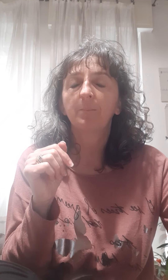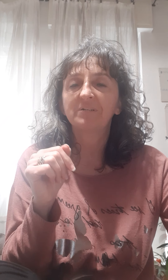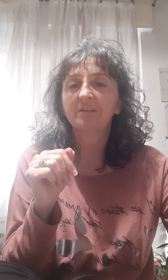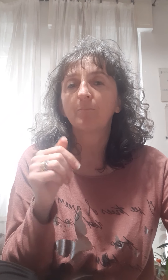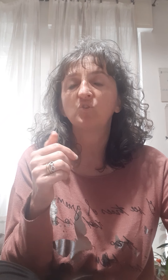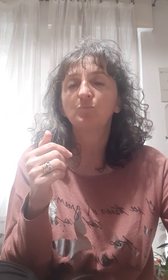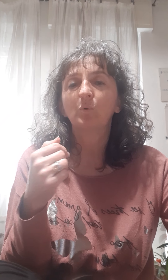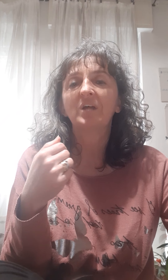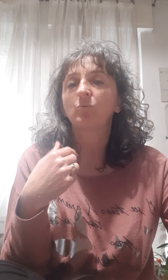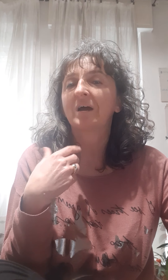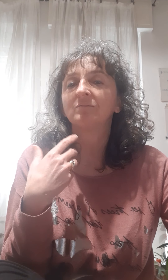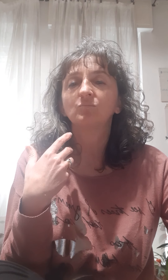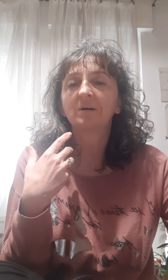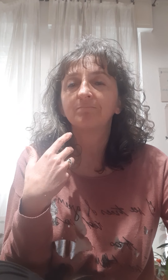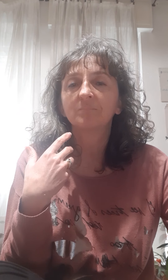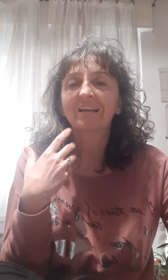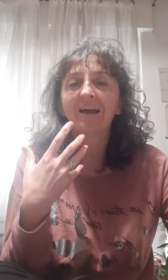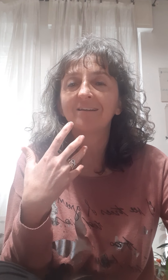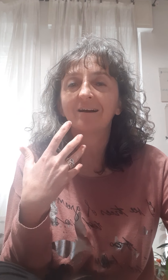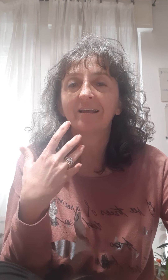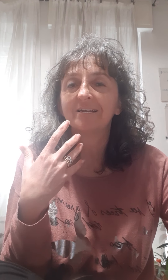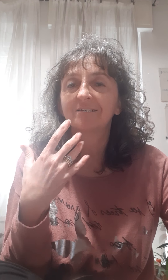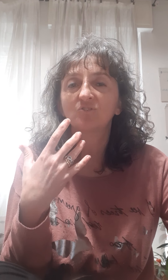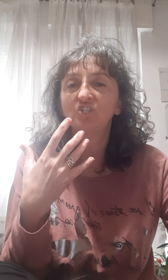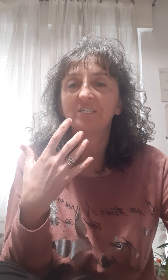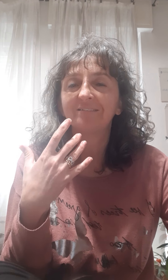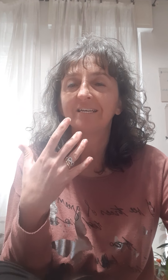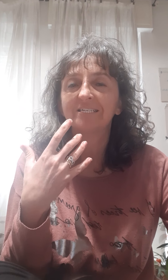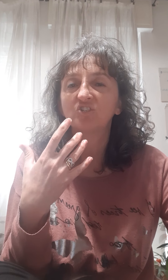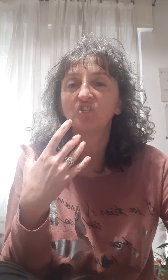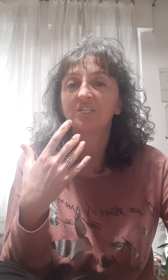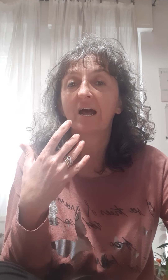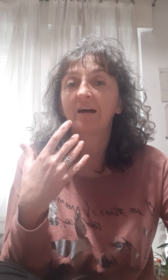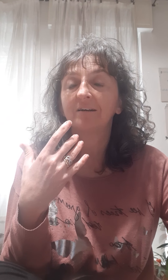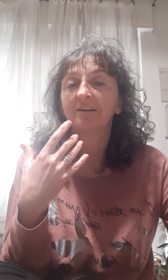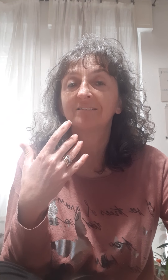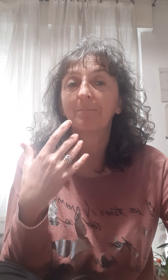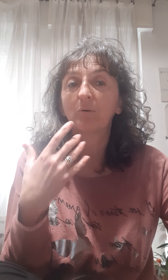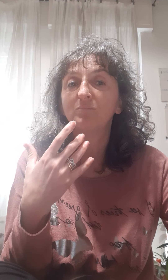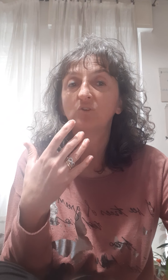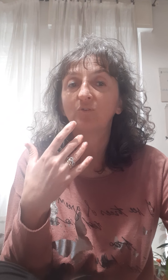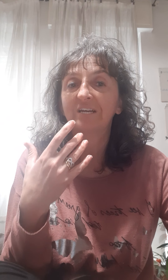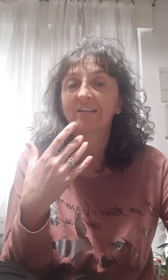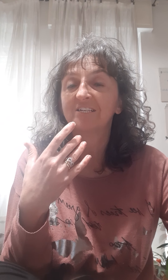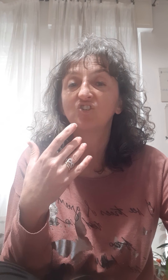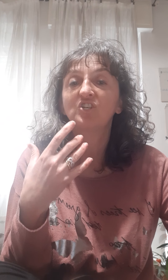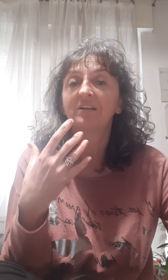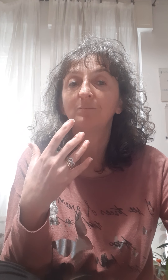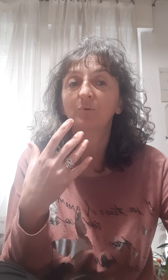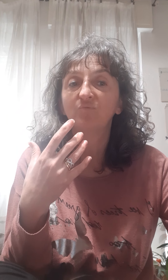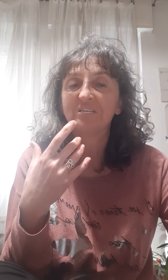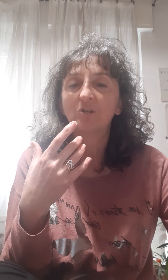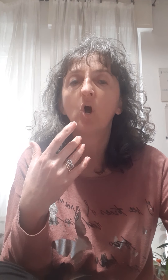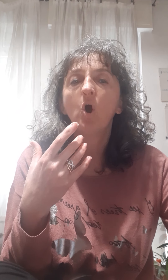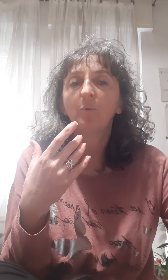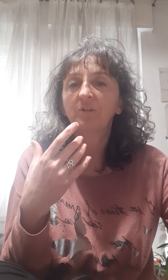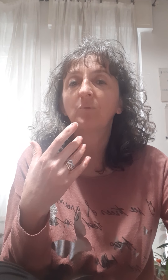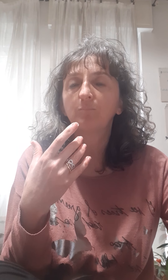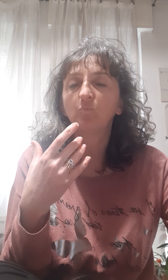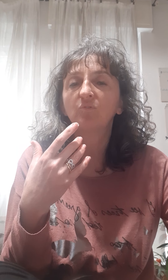Per esempio ci può dare una carica di energia, se abbiamo bisogno di carica di energia all'improvviso potremmo appunto